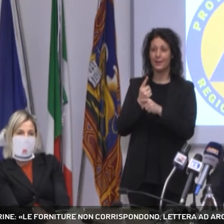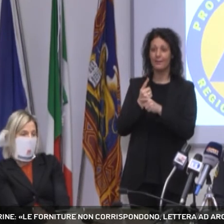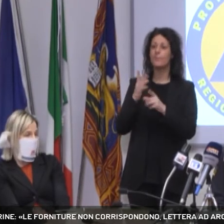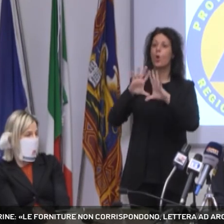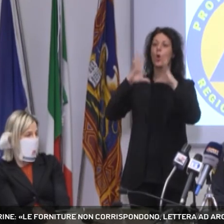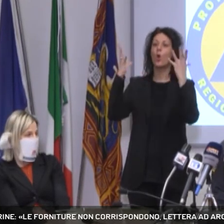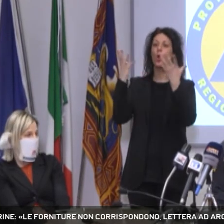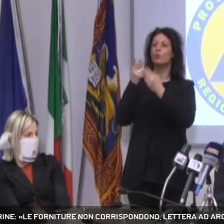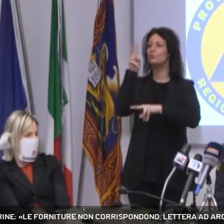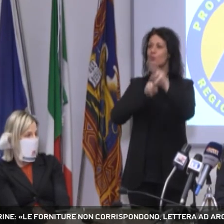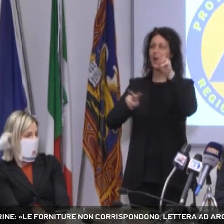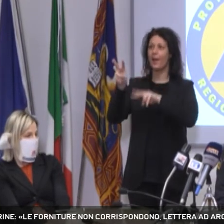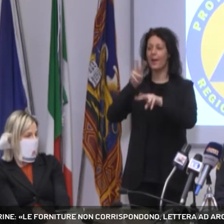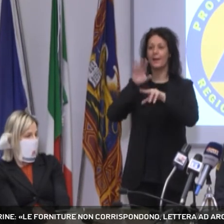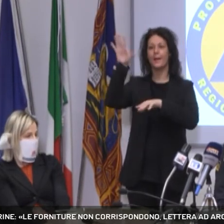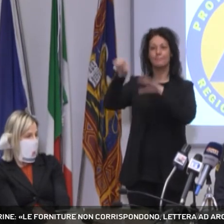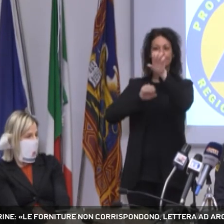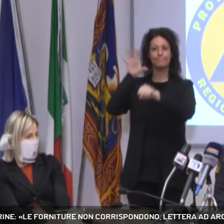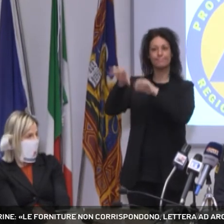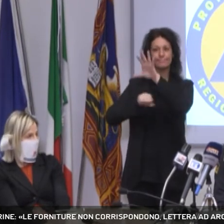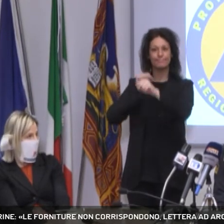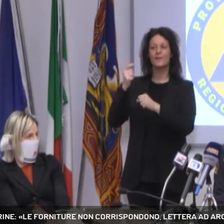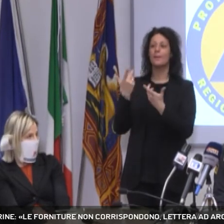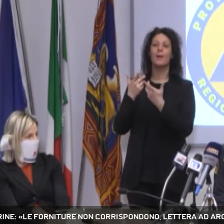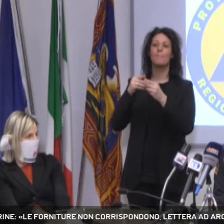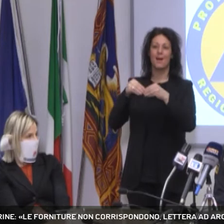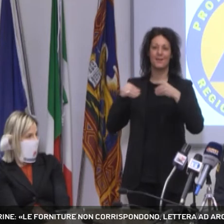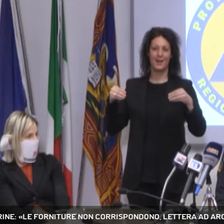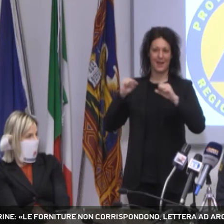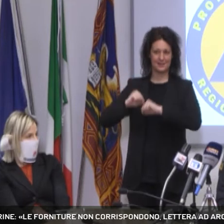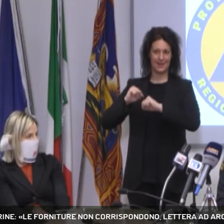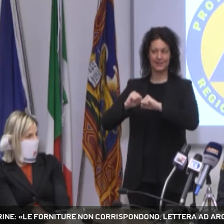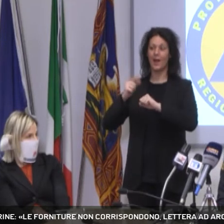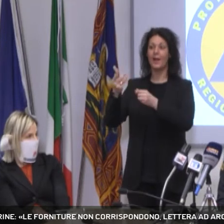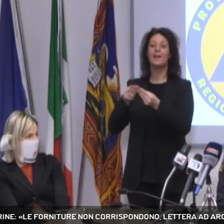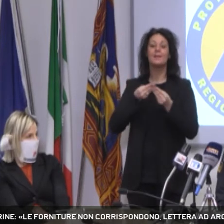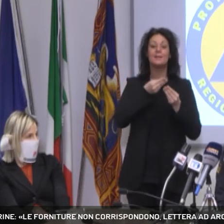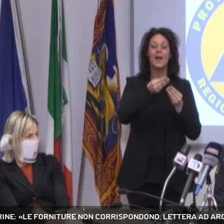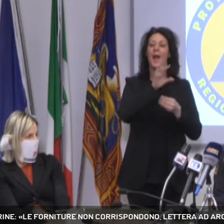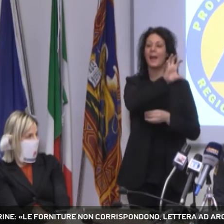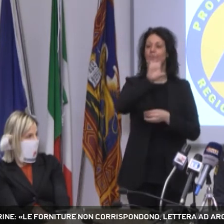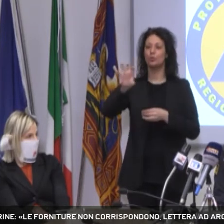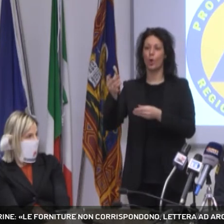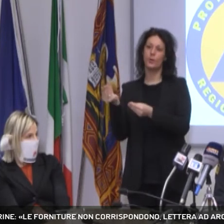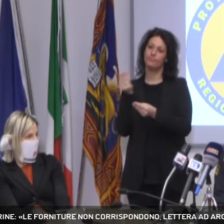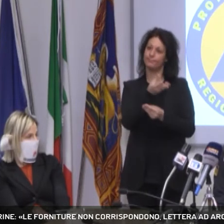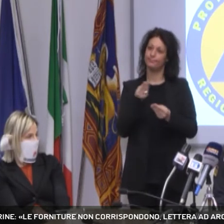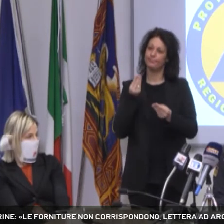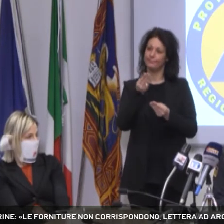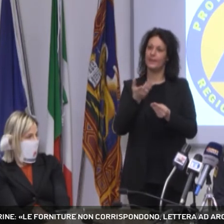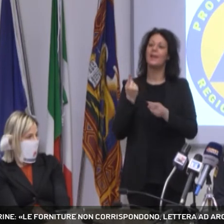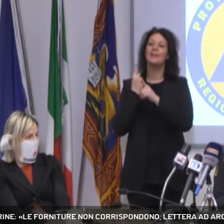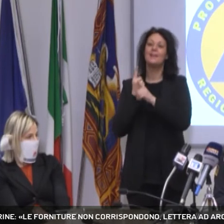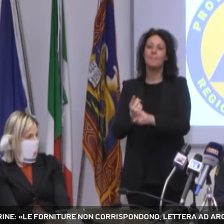tutto il mondo e trasferirli alle regioni in base ai fabbisogni che le regioni sottopongono